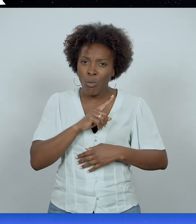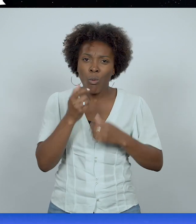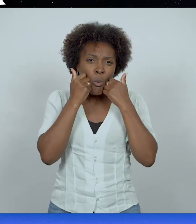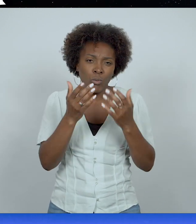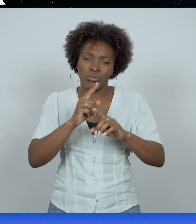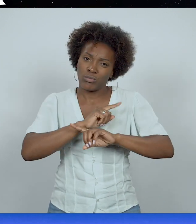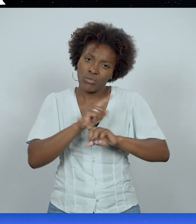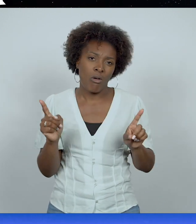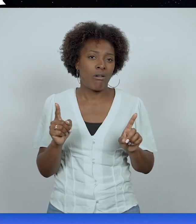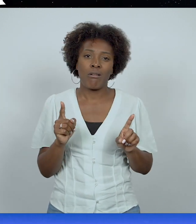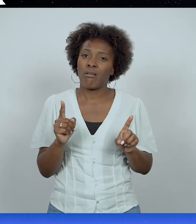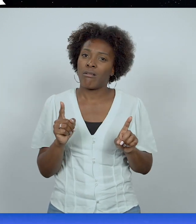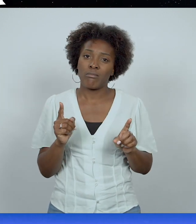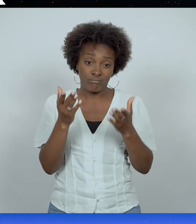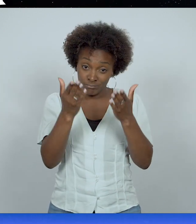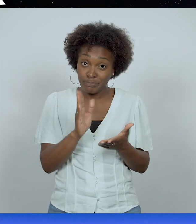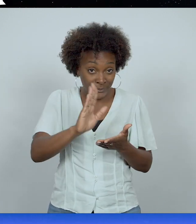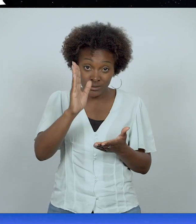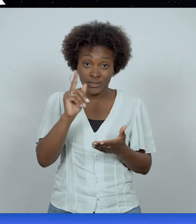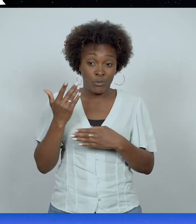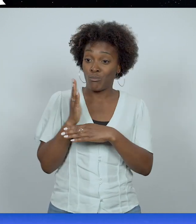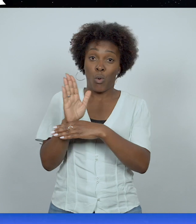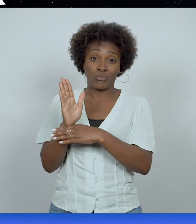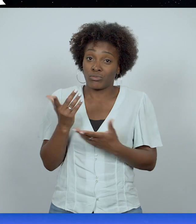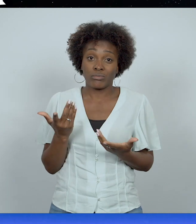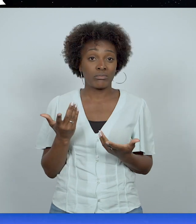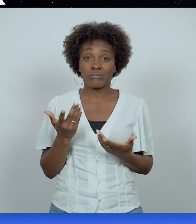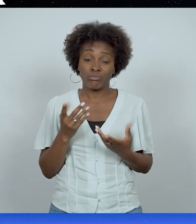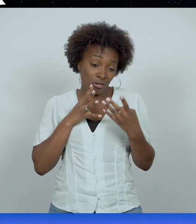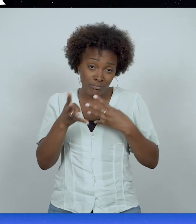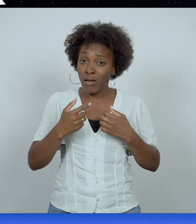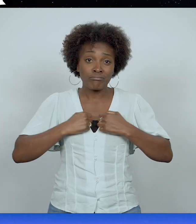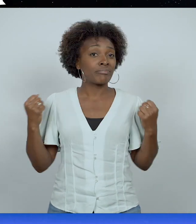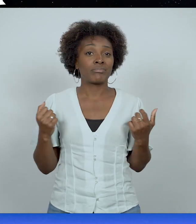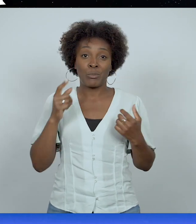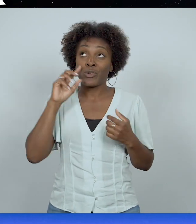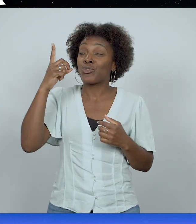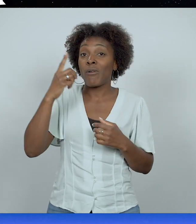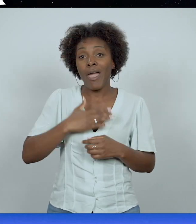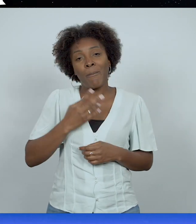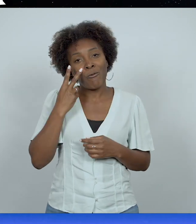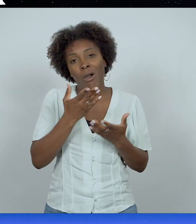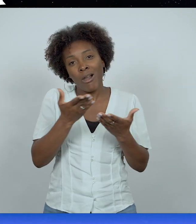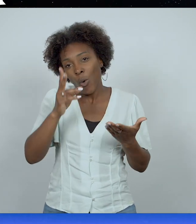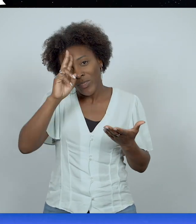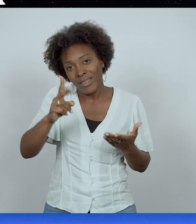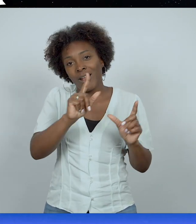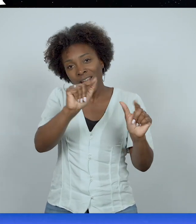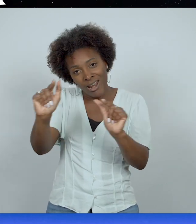avoir peur d'être qui tu es, d'être totalement transparent parce que Dieu prend plaisir à cela. Dieu